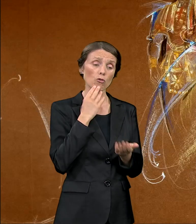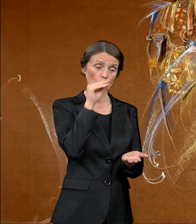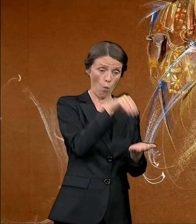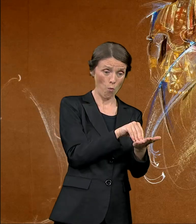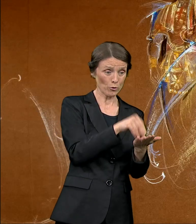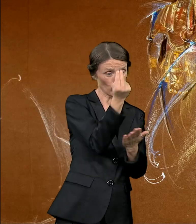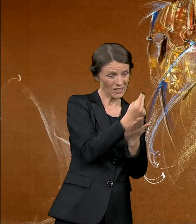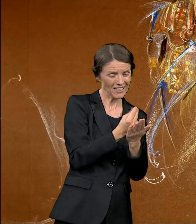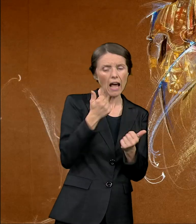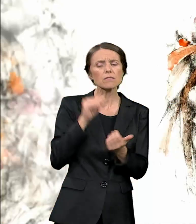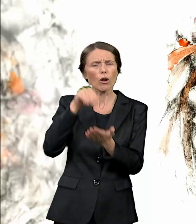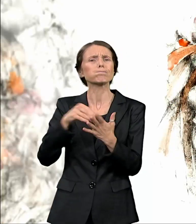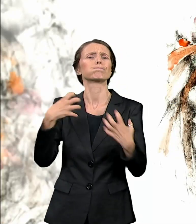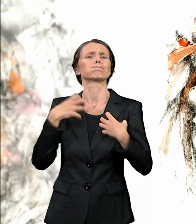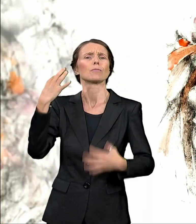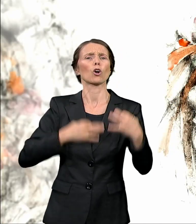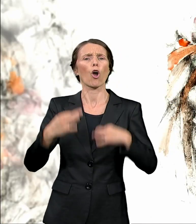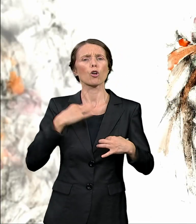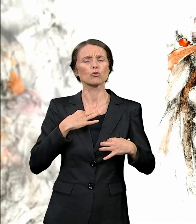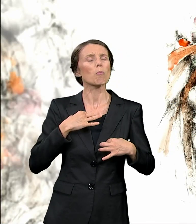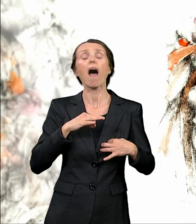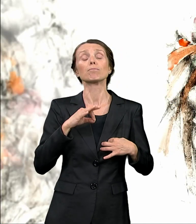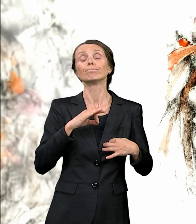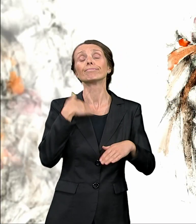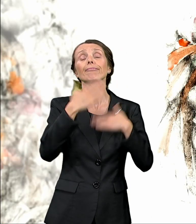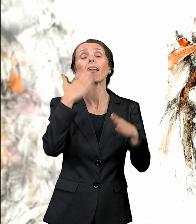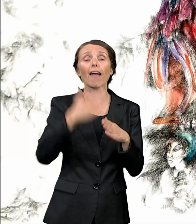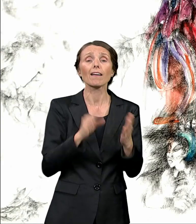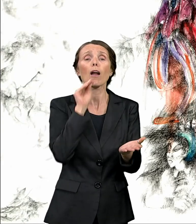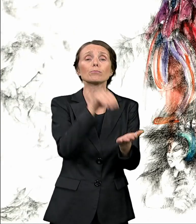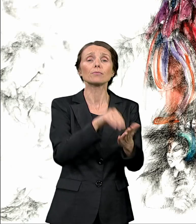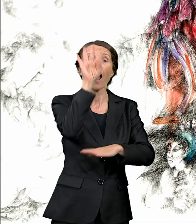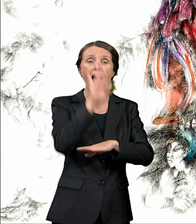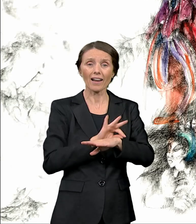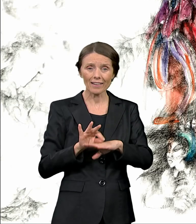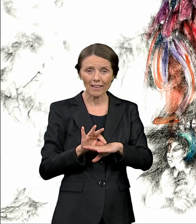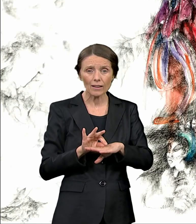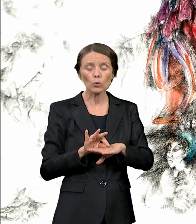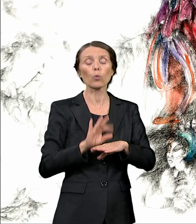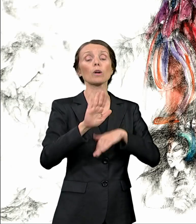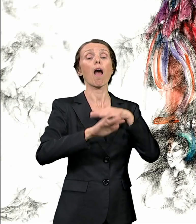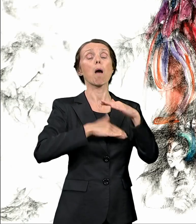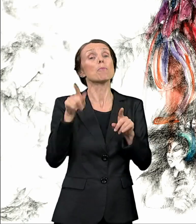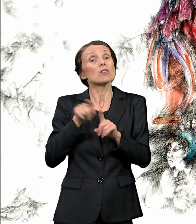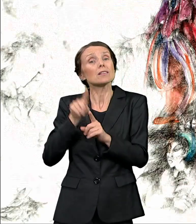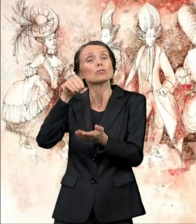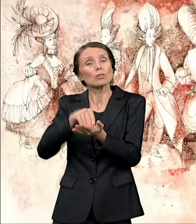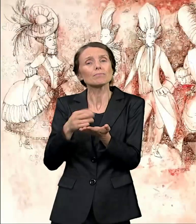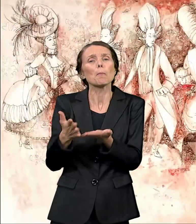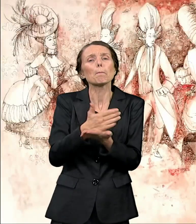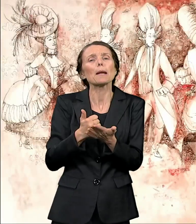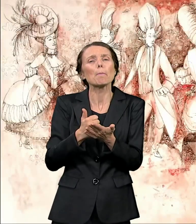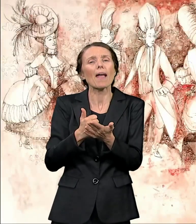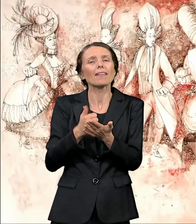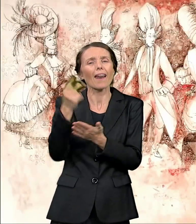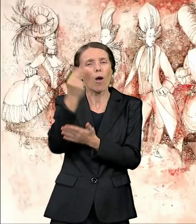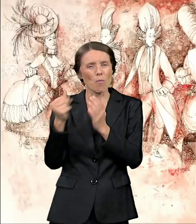Za početak akademskog života držala je indeks arhitektonskog fakulteta. Ubrzo zatim i fakulteta primjenjenih umetnosti, a svoje